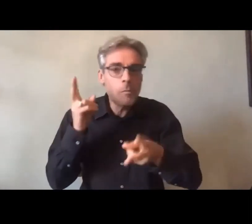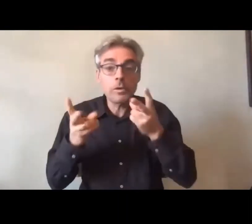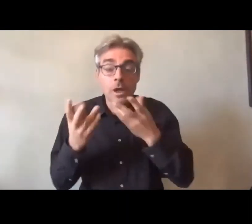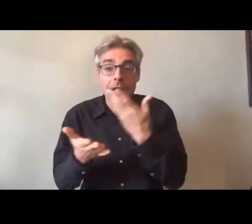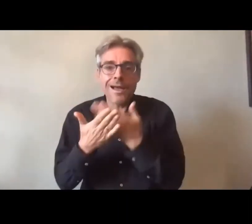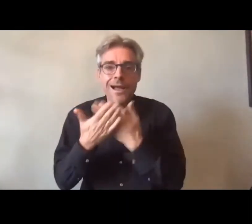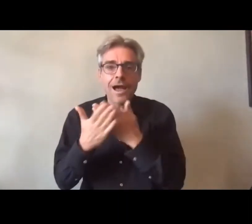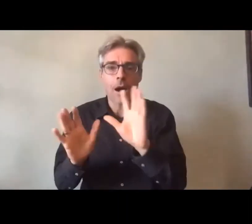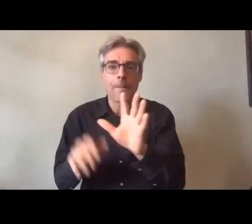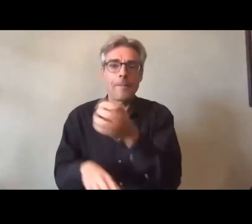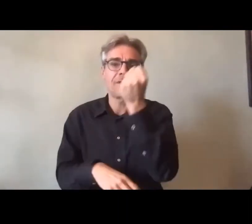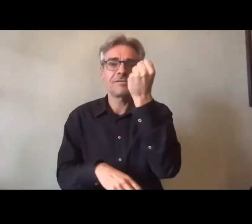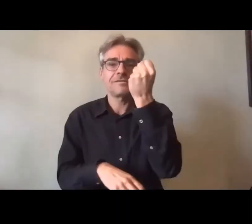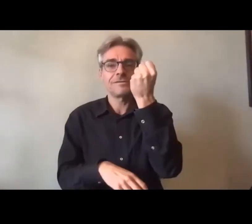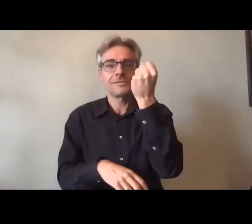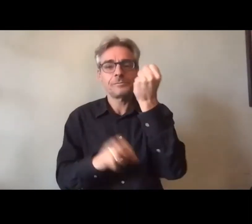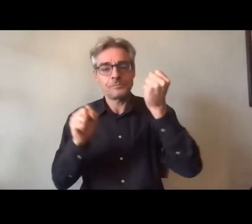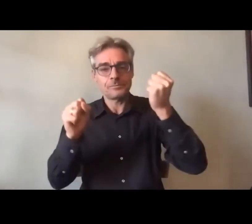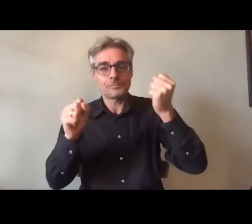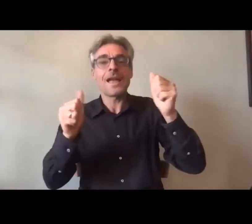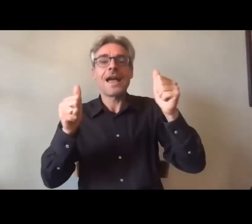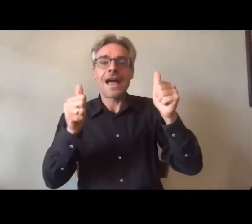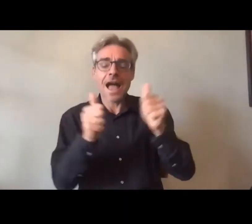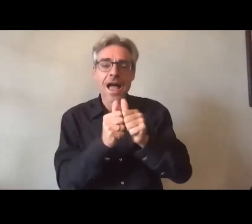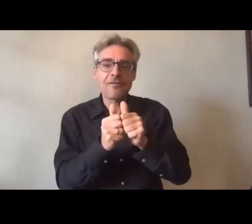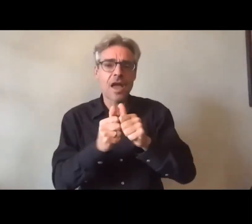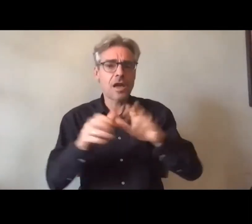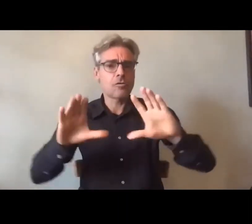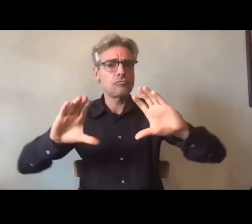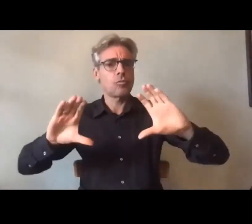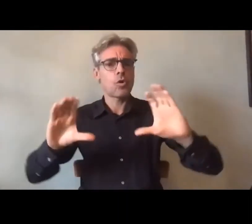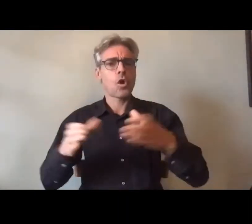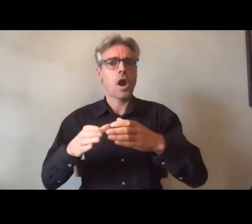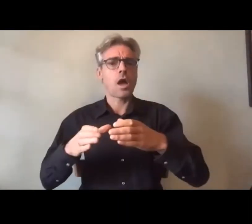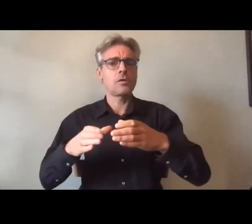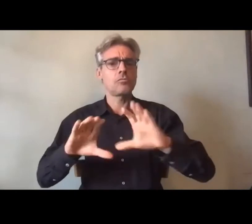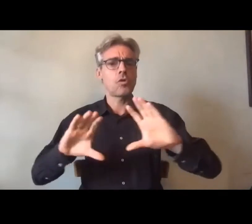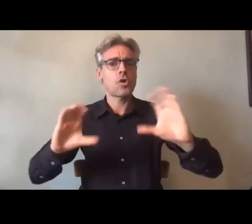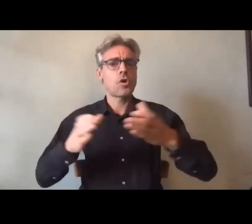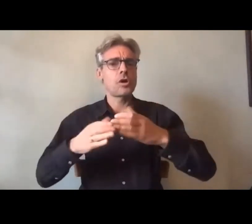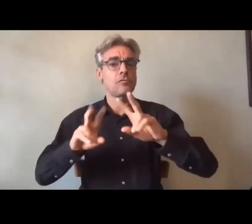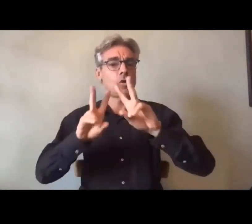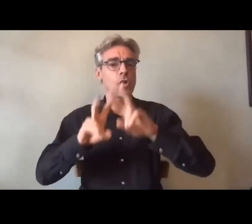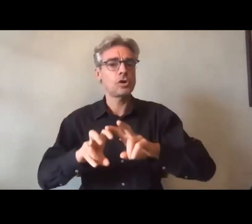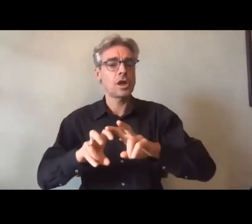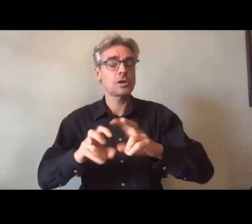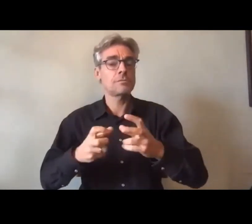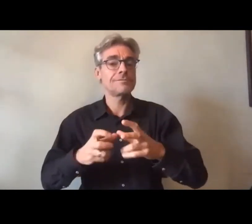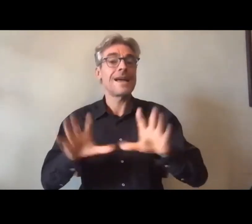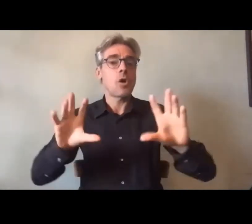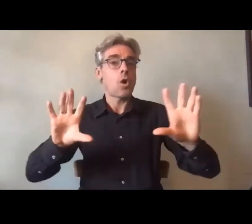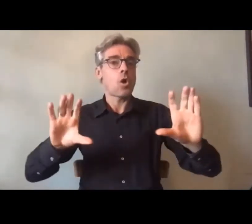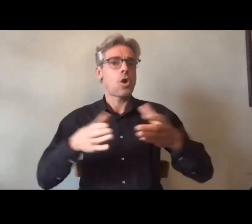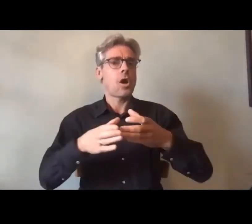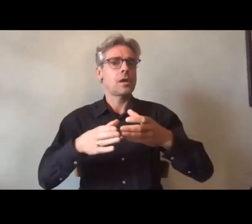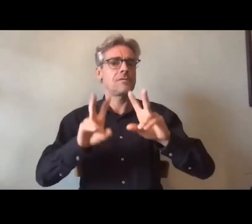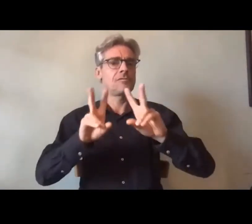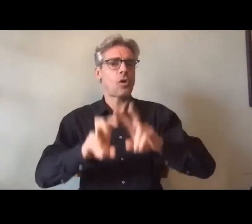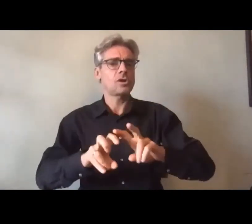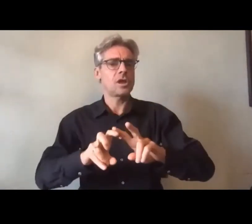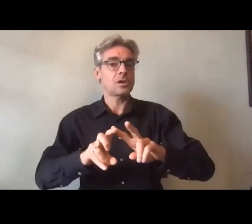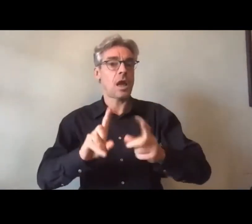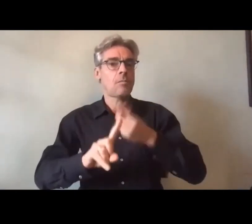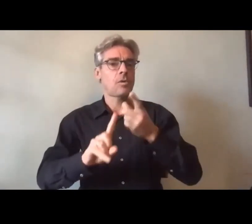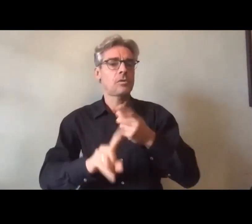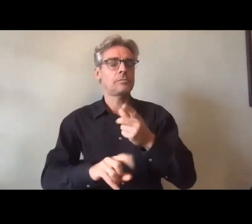possibilité avec les collectifs les collectifs de recherche et je prends le terme collectif de recherche qui embarquent